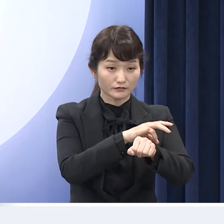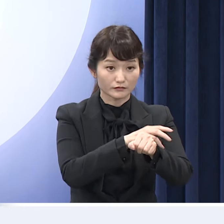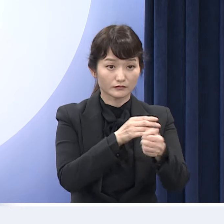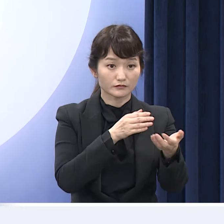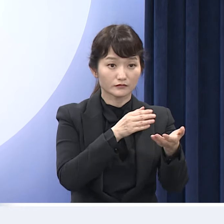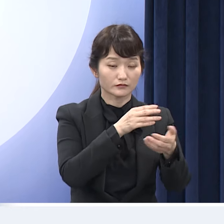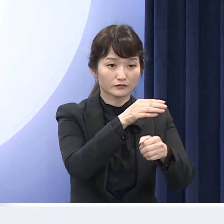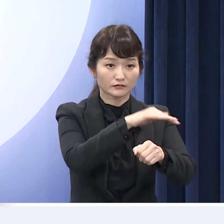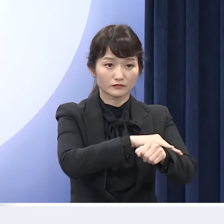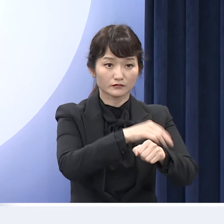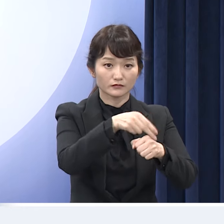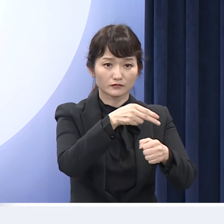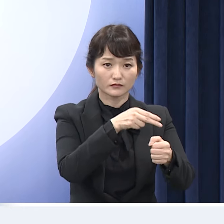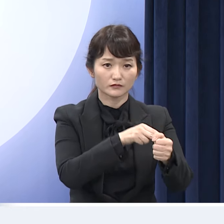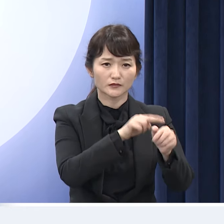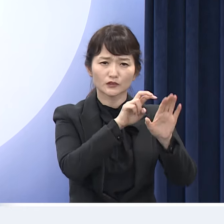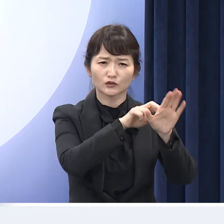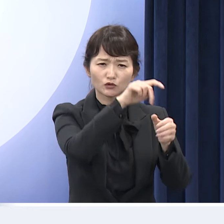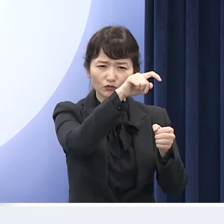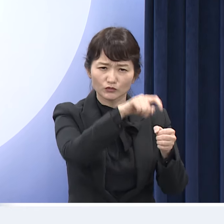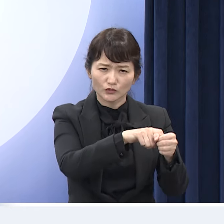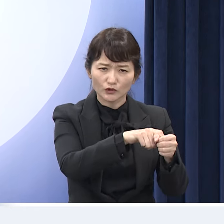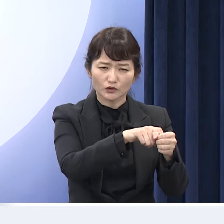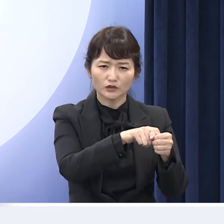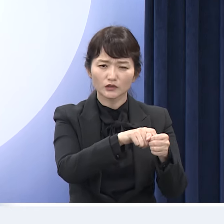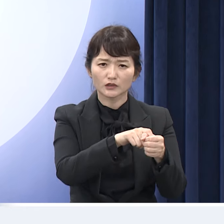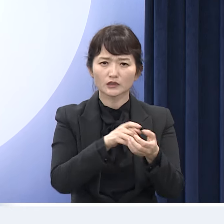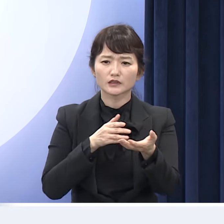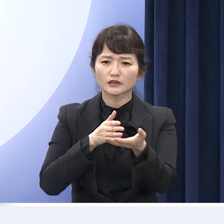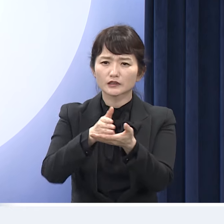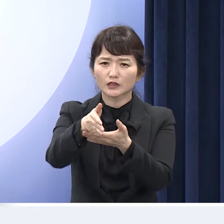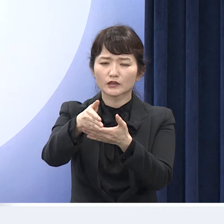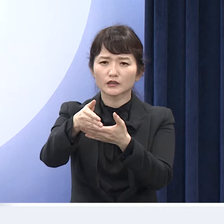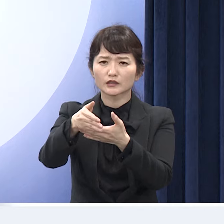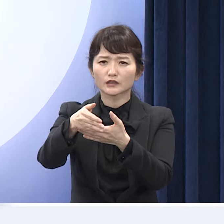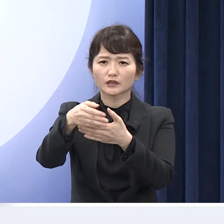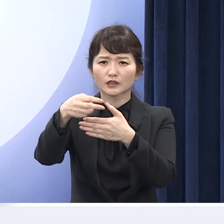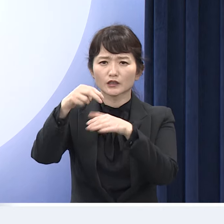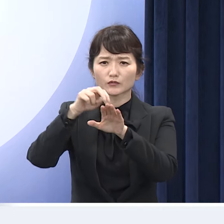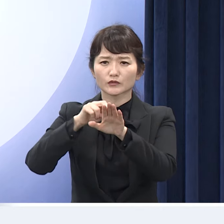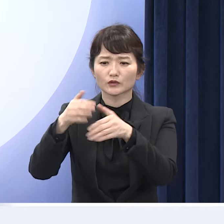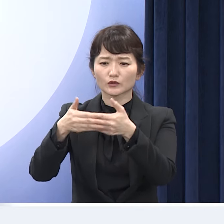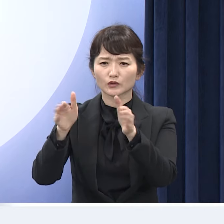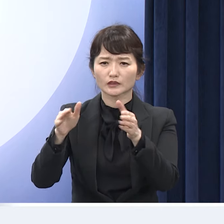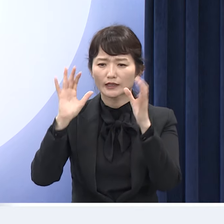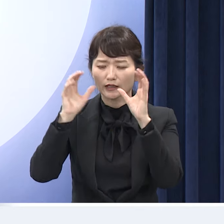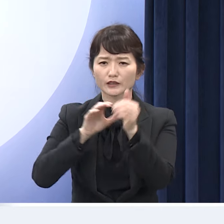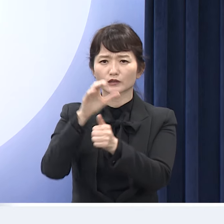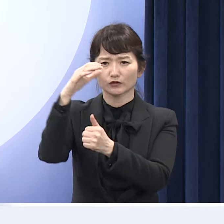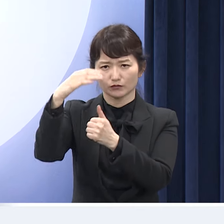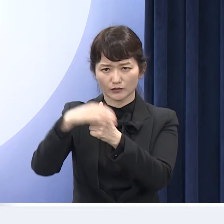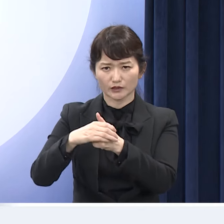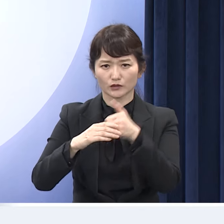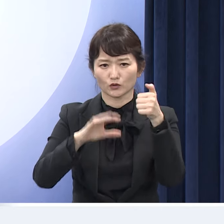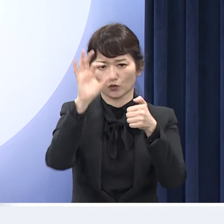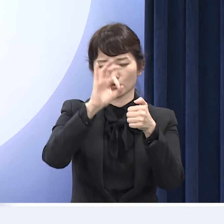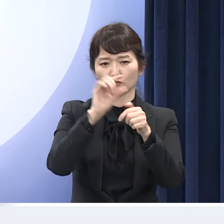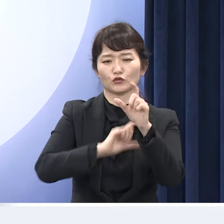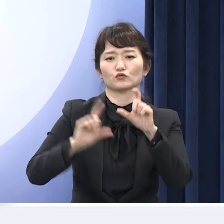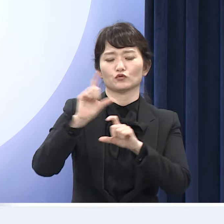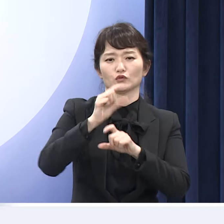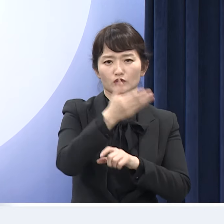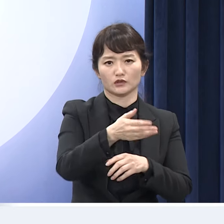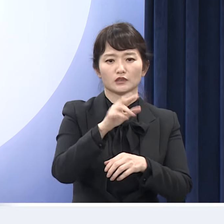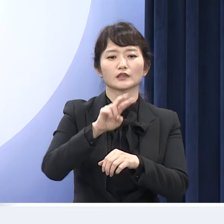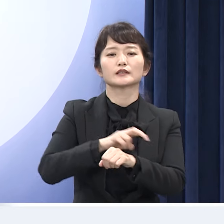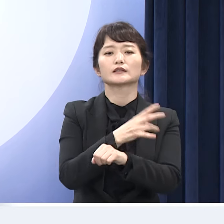중심 입원진료 유지를 위해 입원전담 전문의가 소아를 진료할 경우 50% 가산을 신설하고 24시간